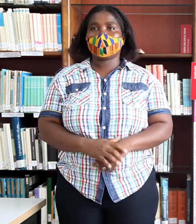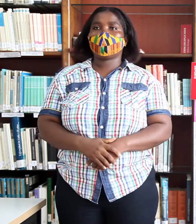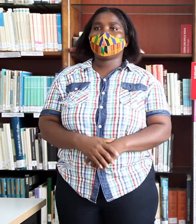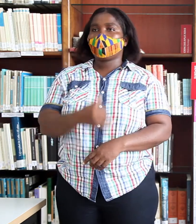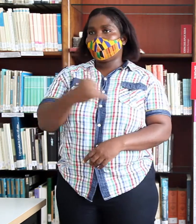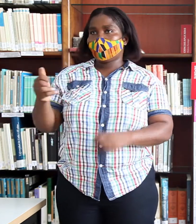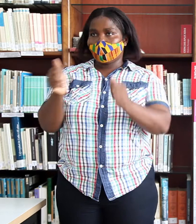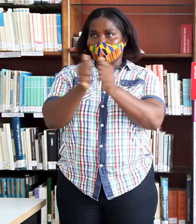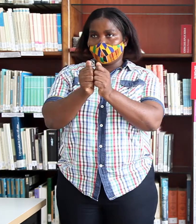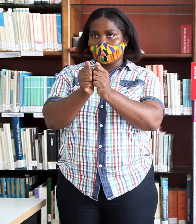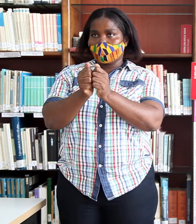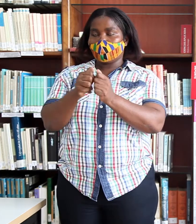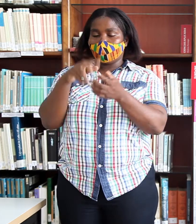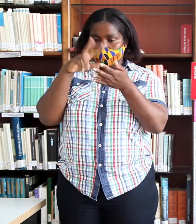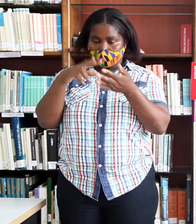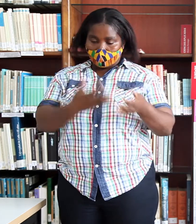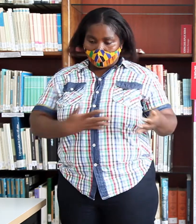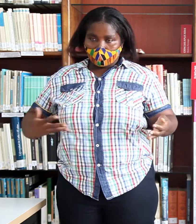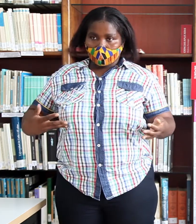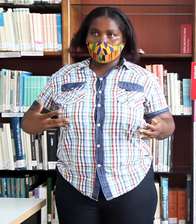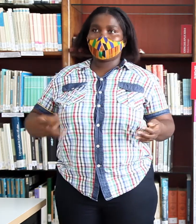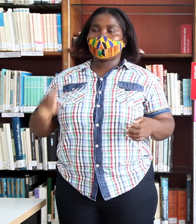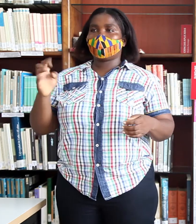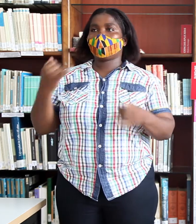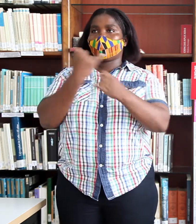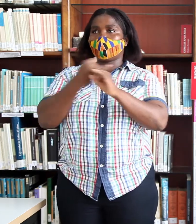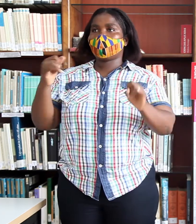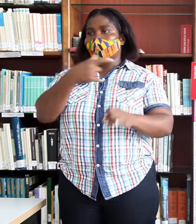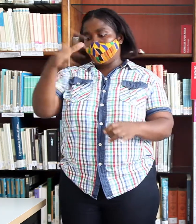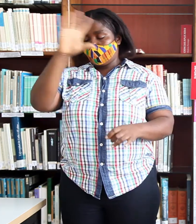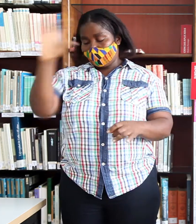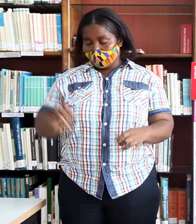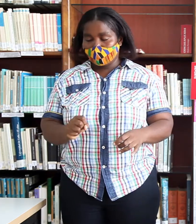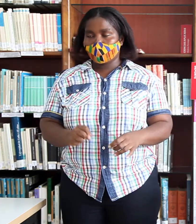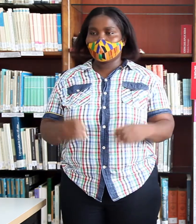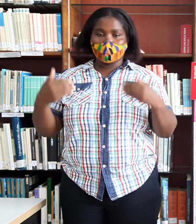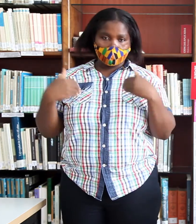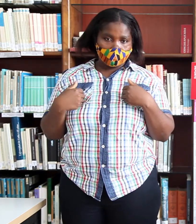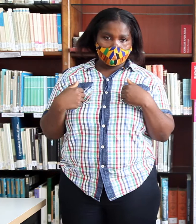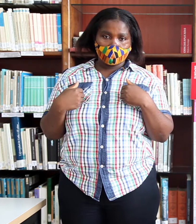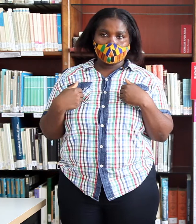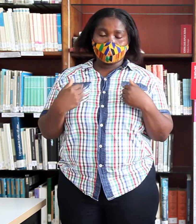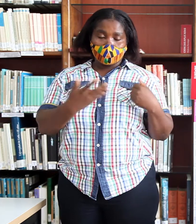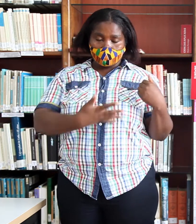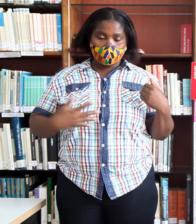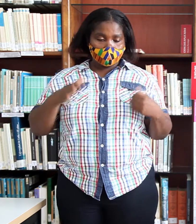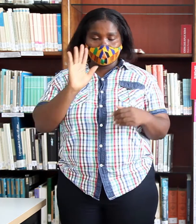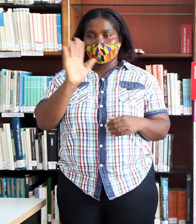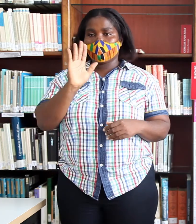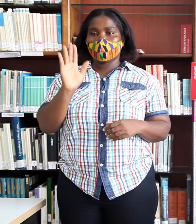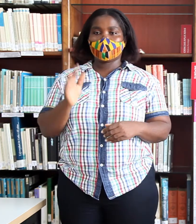y con una de las mujeres que han marcado la historia en África. Aquí tenemos a una de ellas,